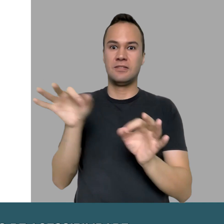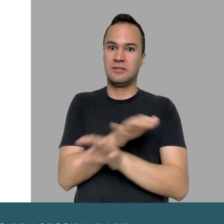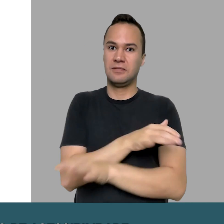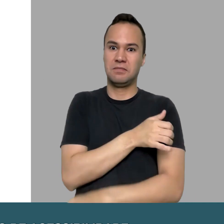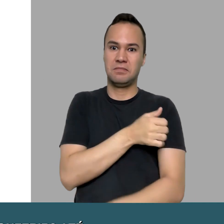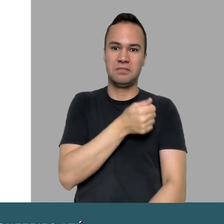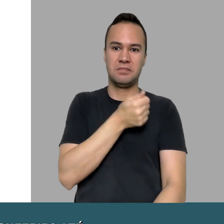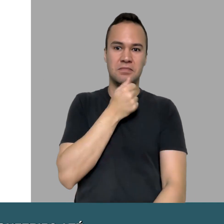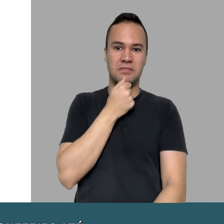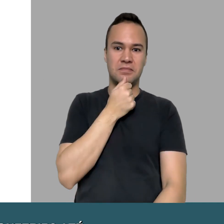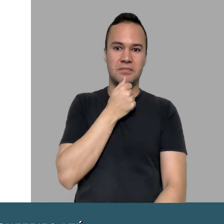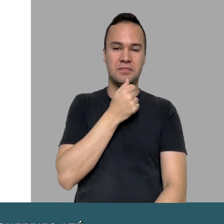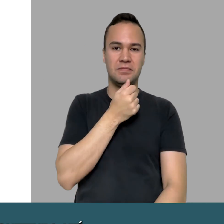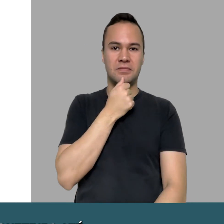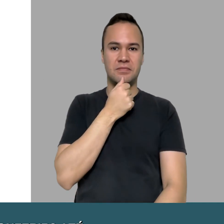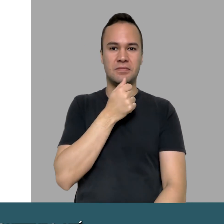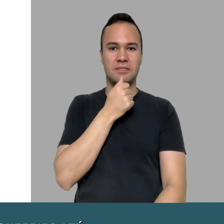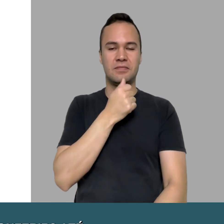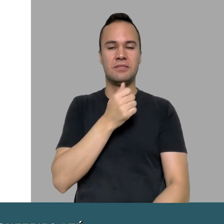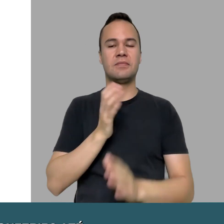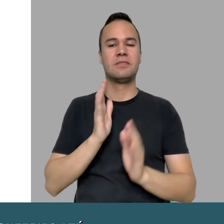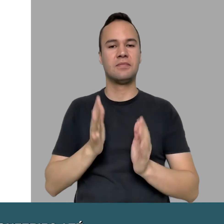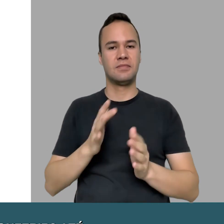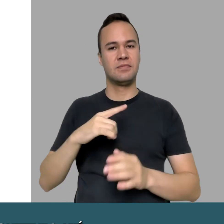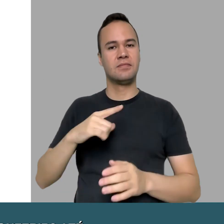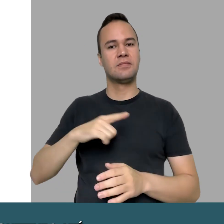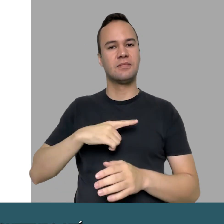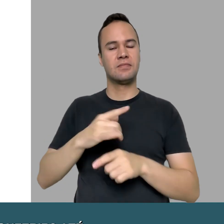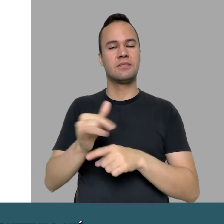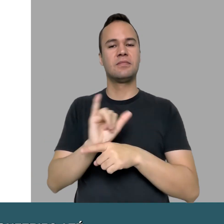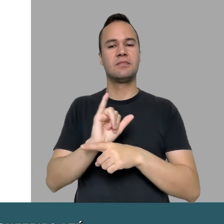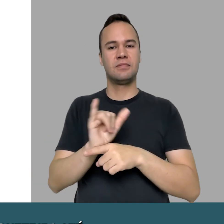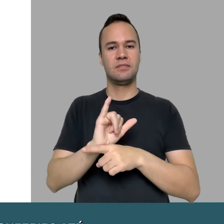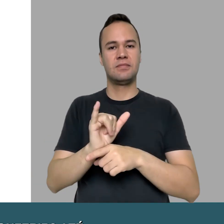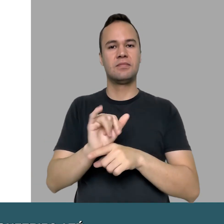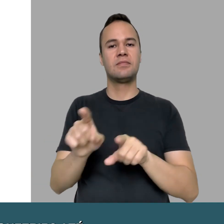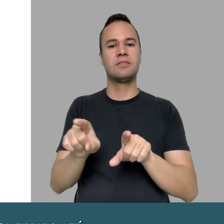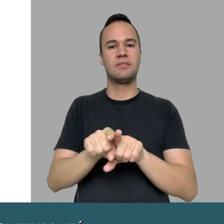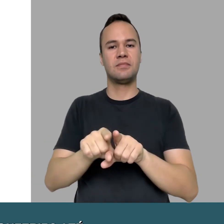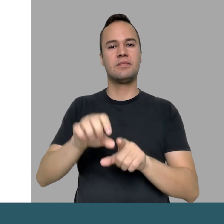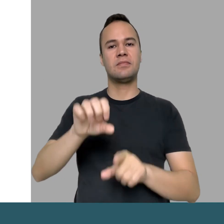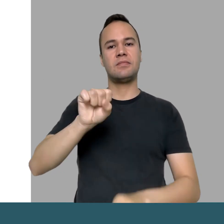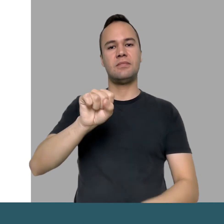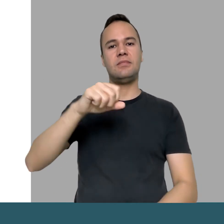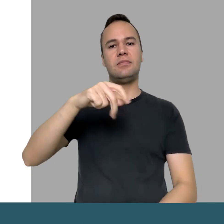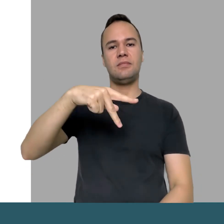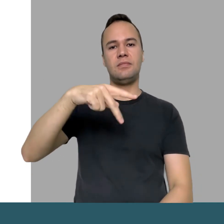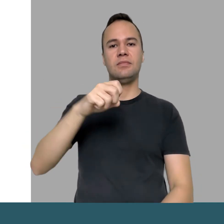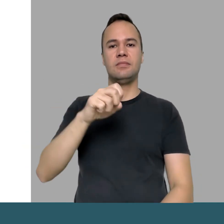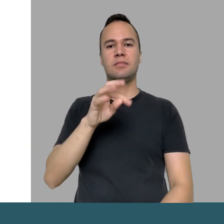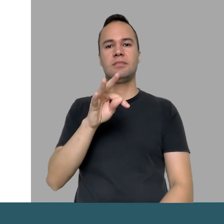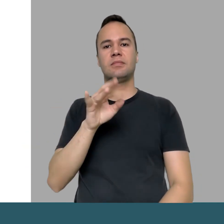SMPad. Vamos lá conferir? Até a próxima e bora incluir!